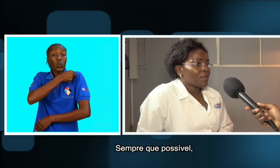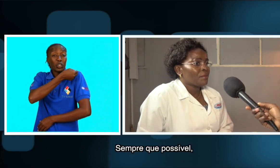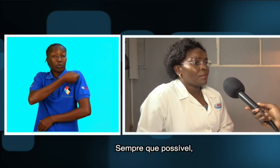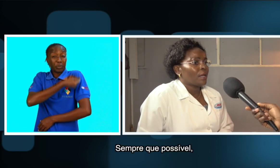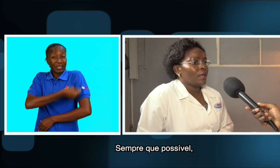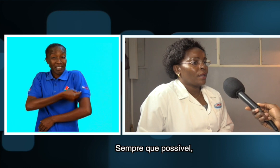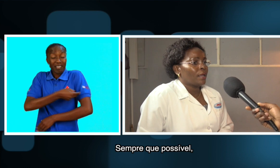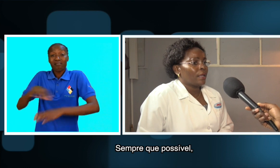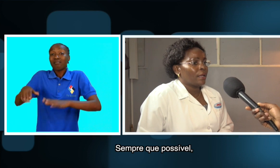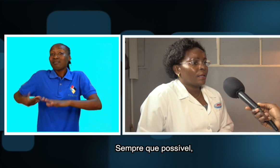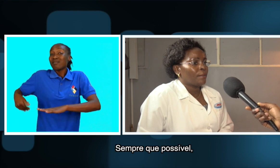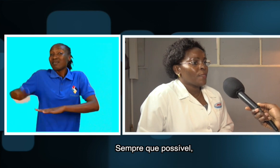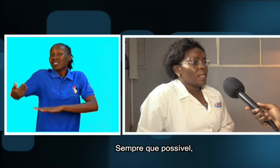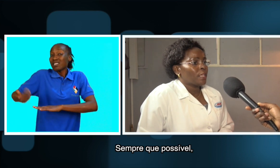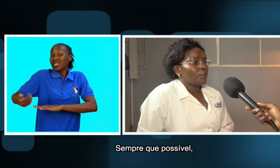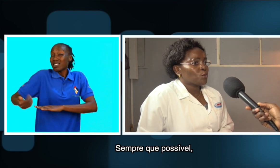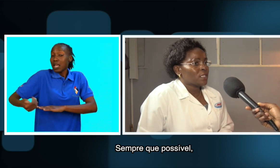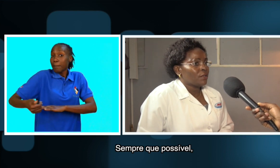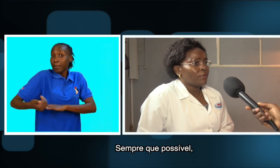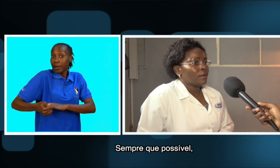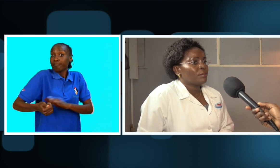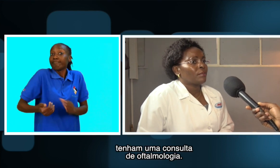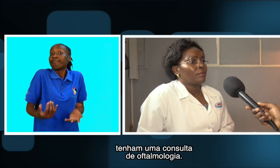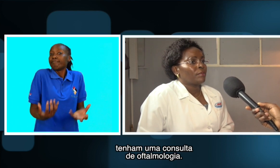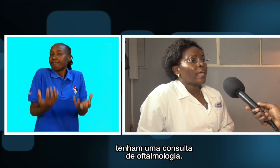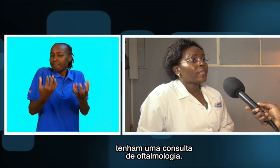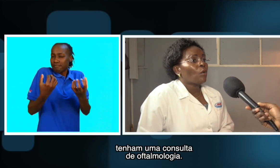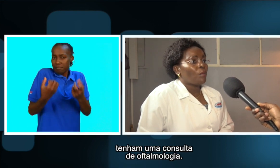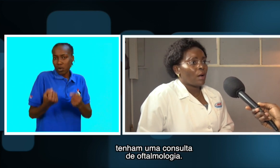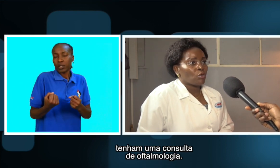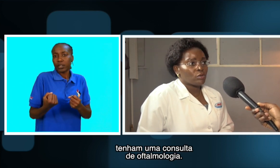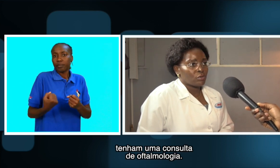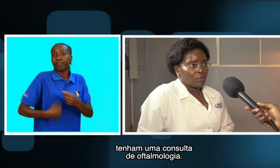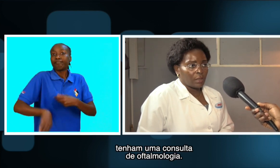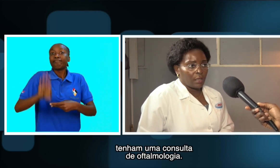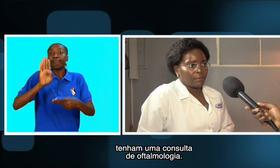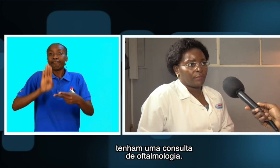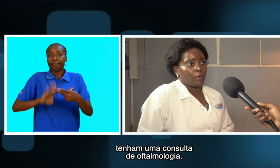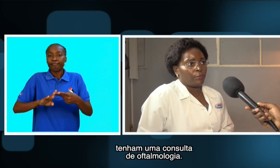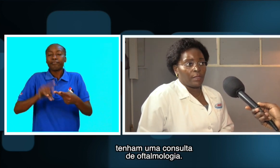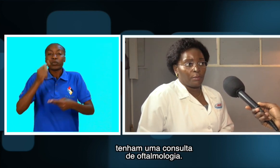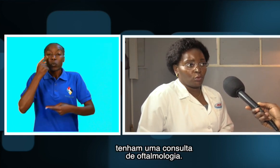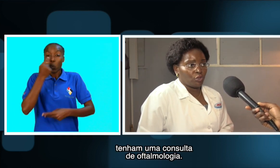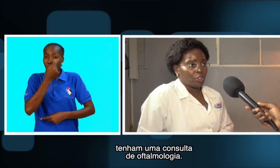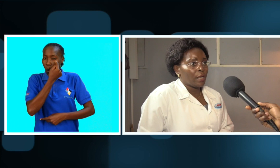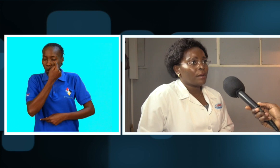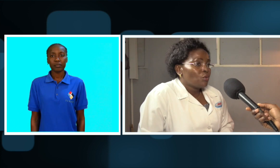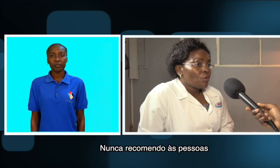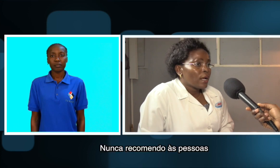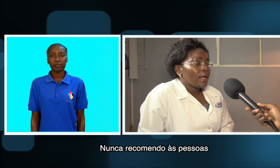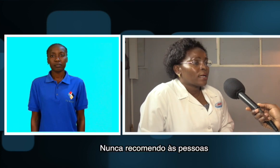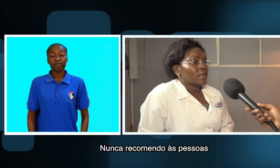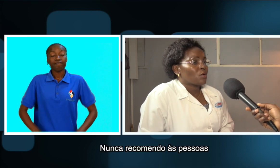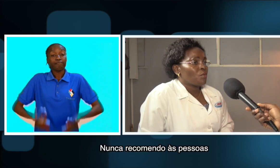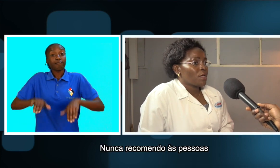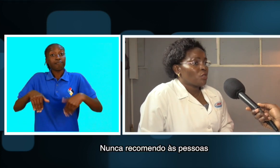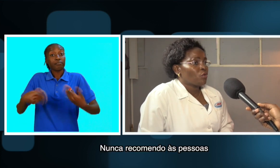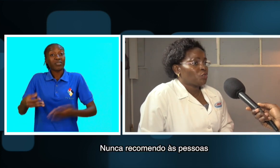Sempre que possível, tenham uma consulta de oftalmologia. Nunca recomendo às